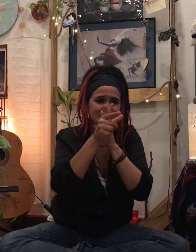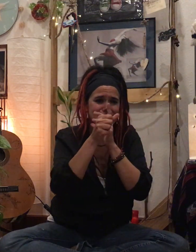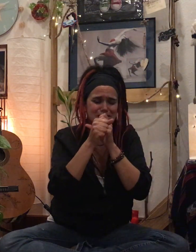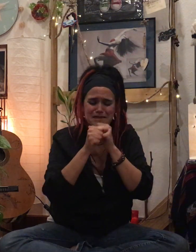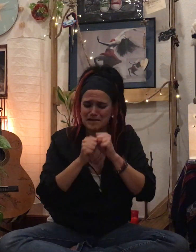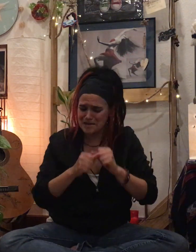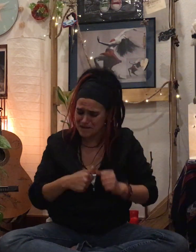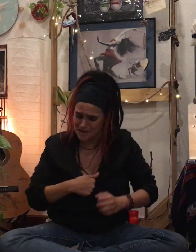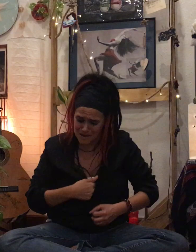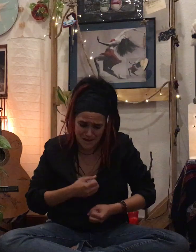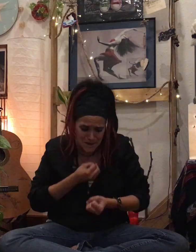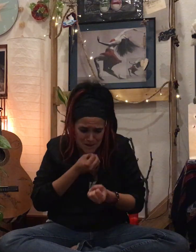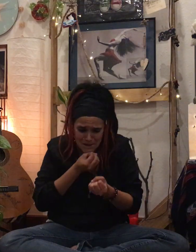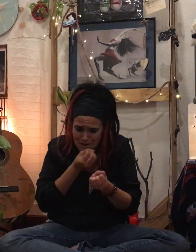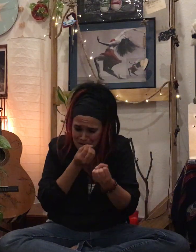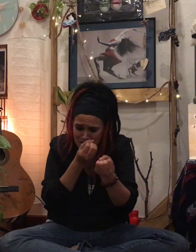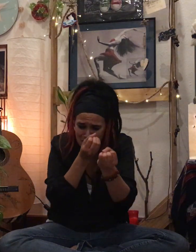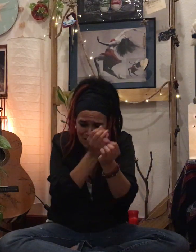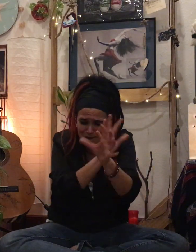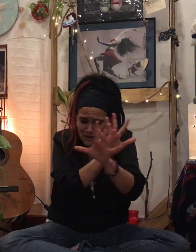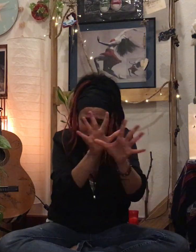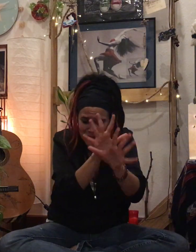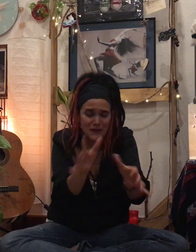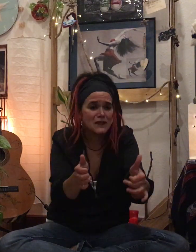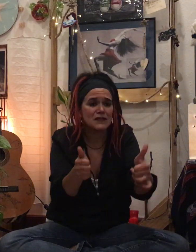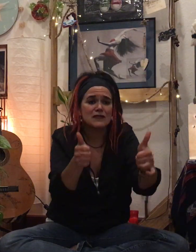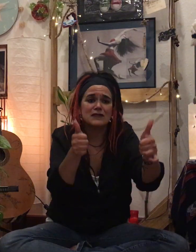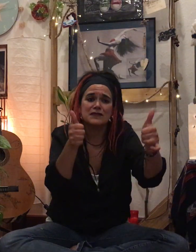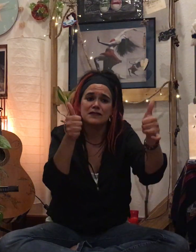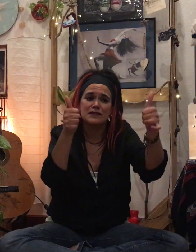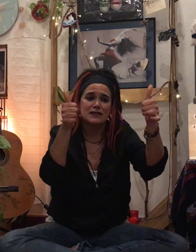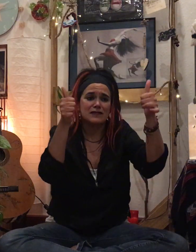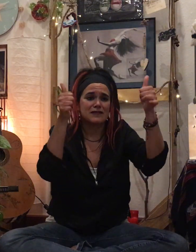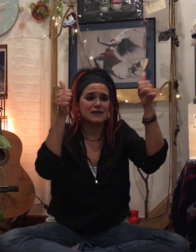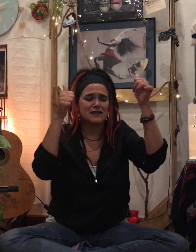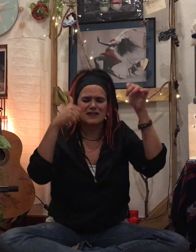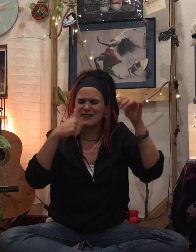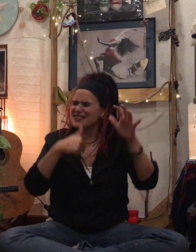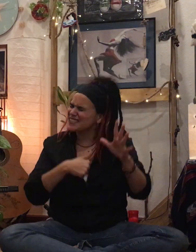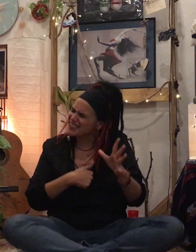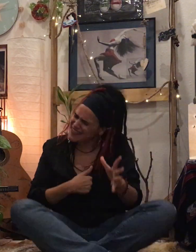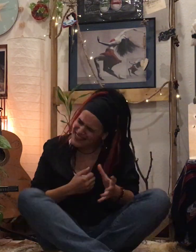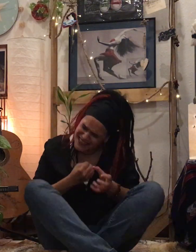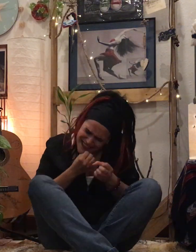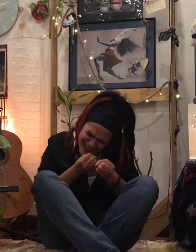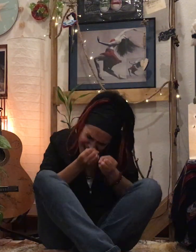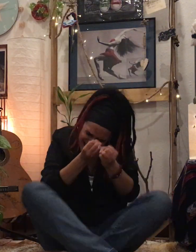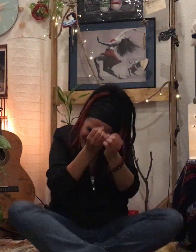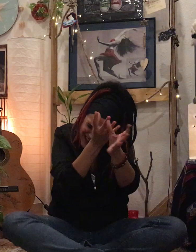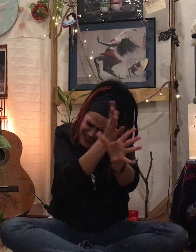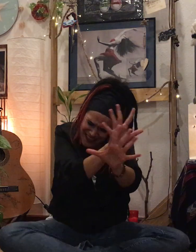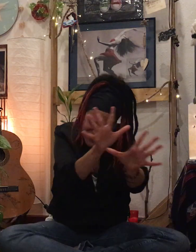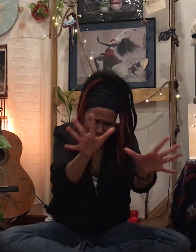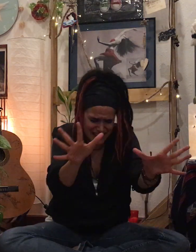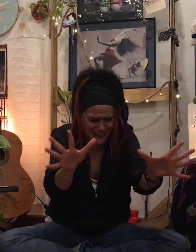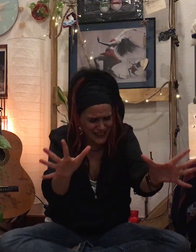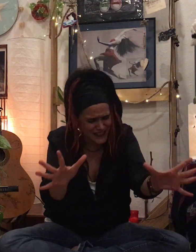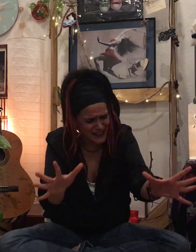Y nada más Y nada más